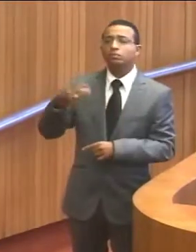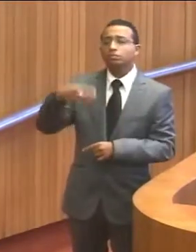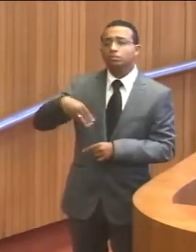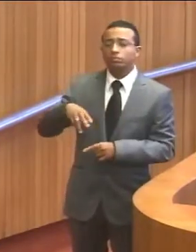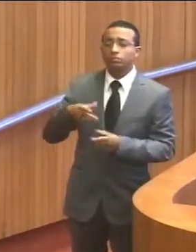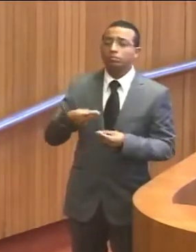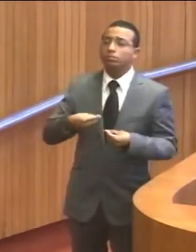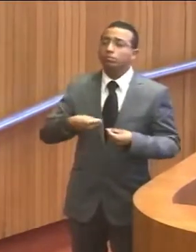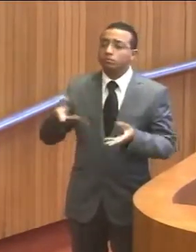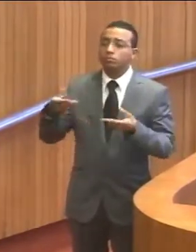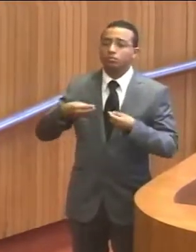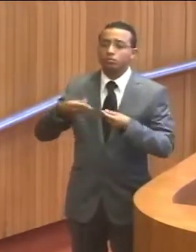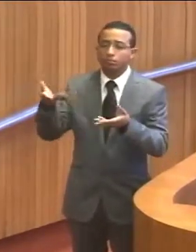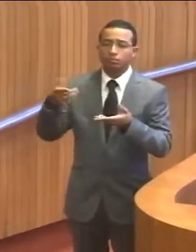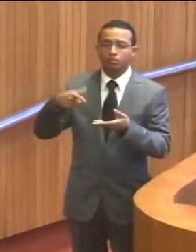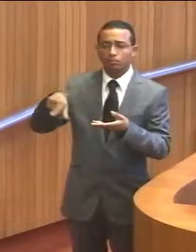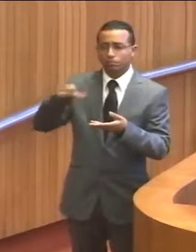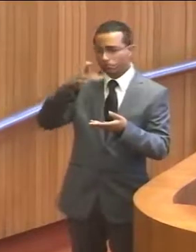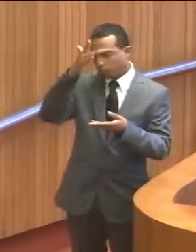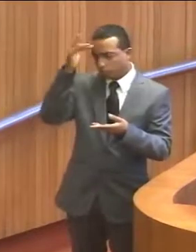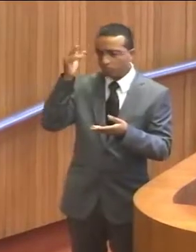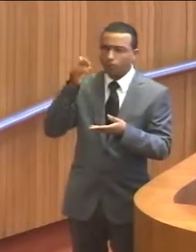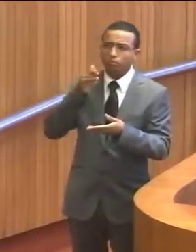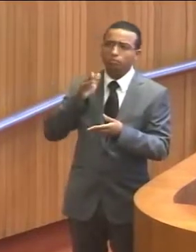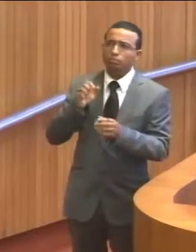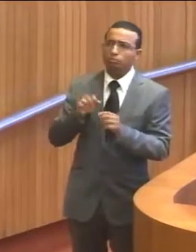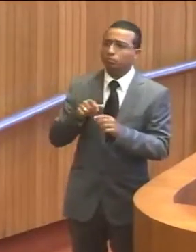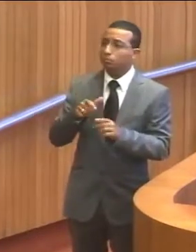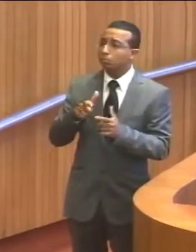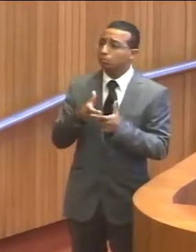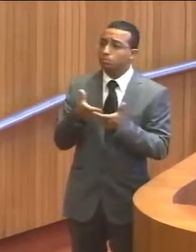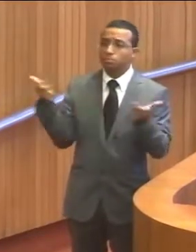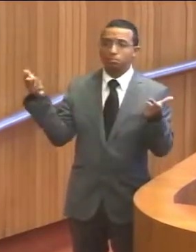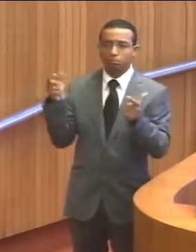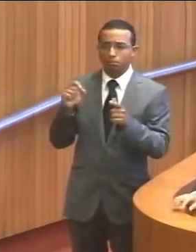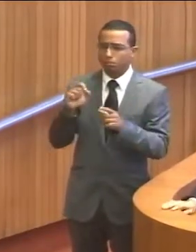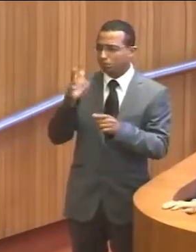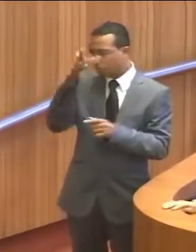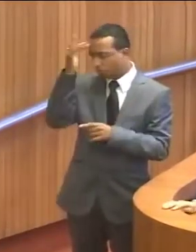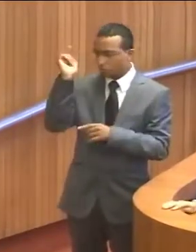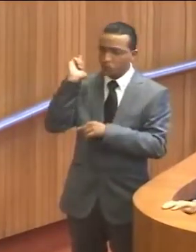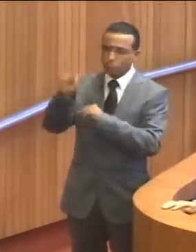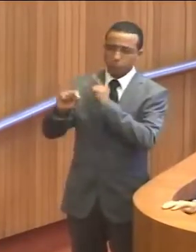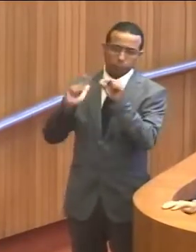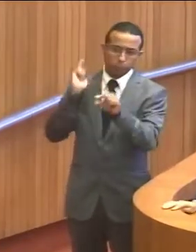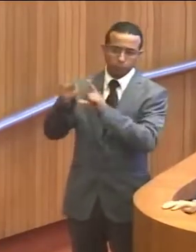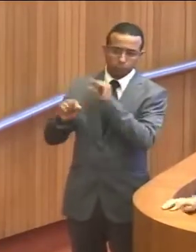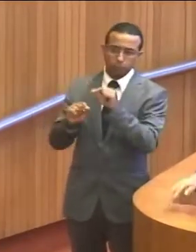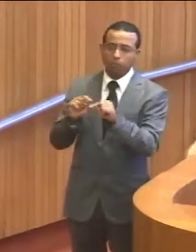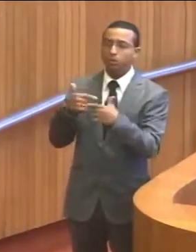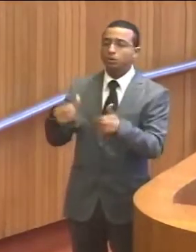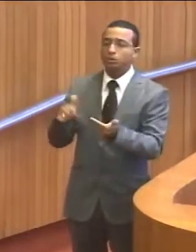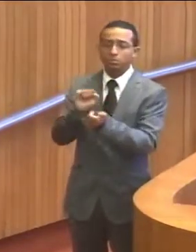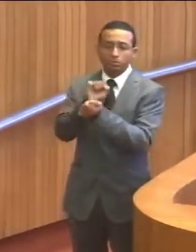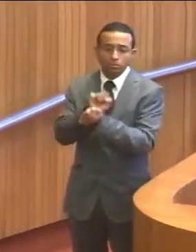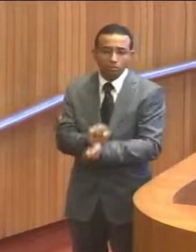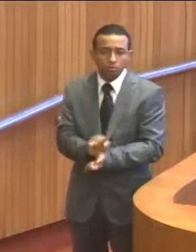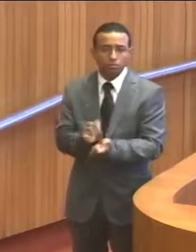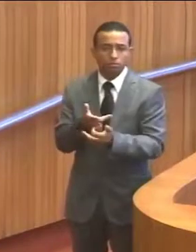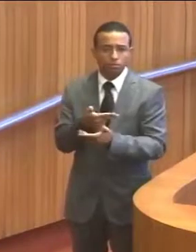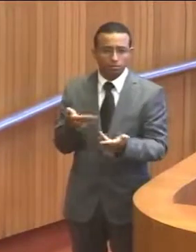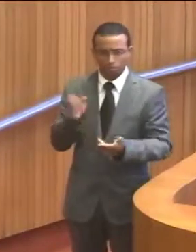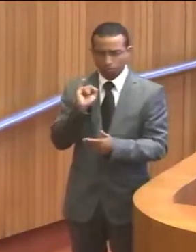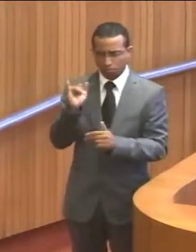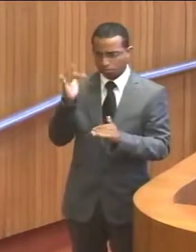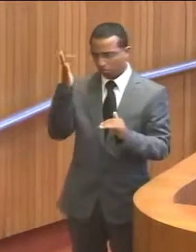exportador de gente. O Maranhão é o maior exportador de mão de obra escrava. Então, se nós